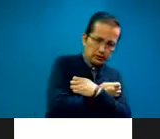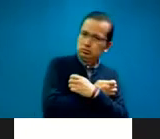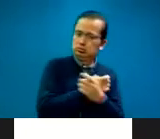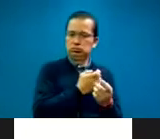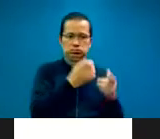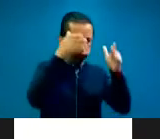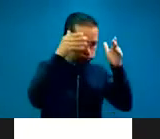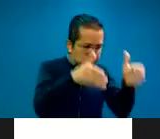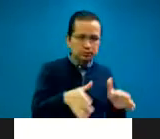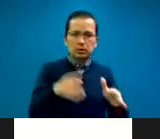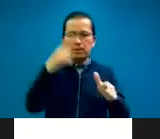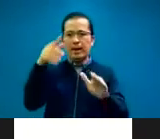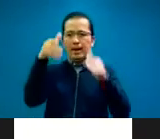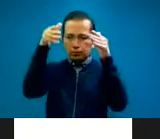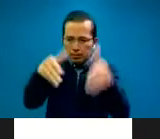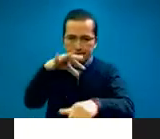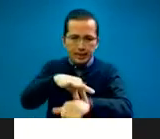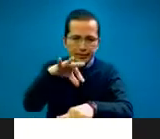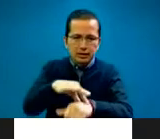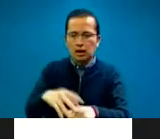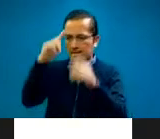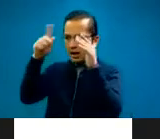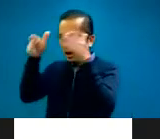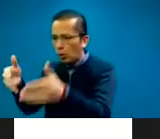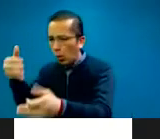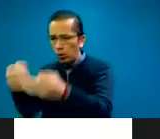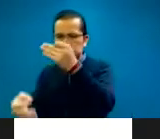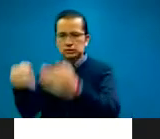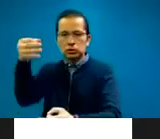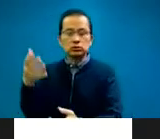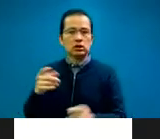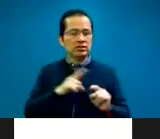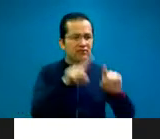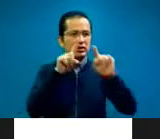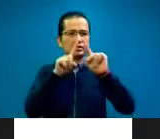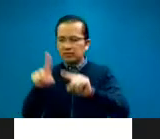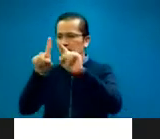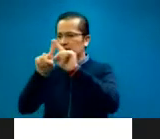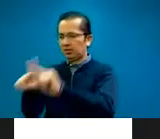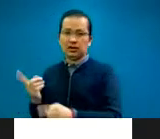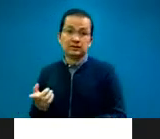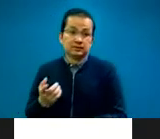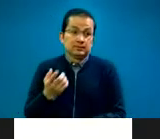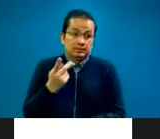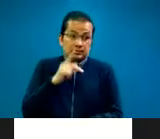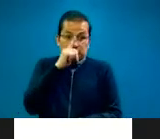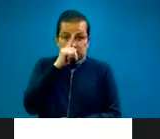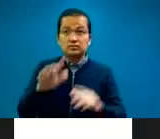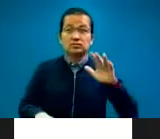Así es, así es. En el aspecto legal también, aunque hay ocasiones en que ya sea educación